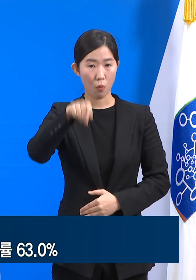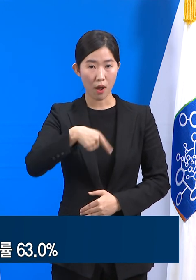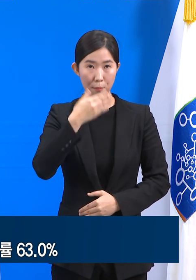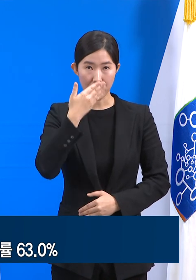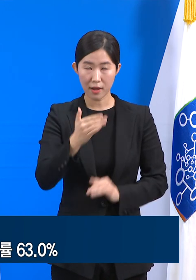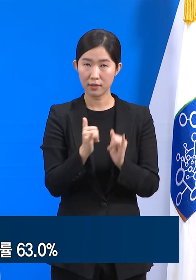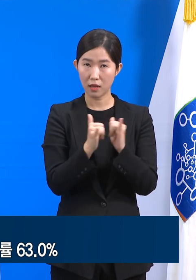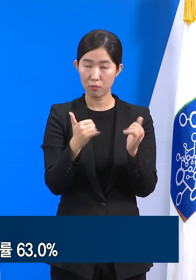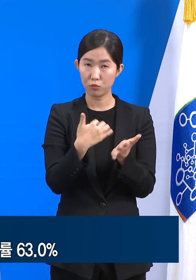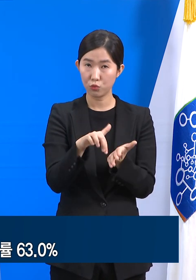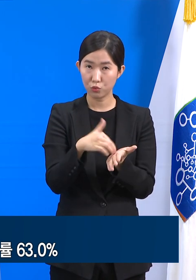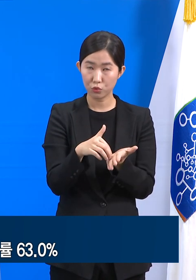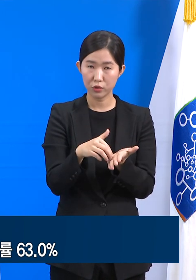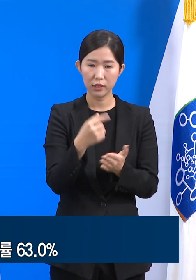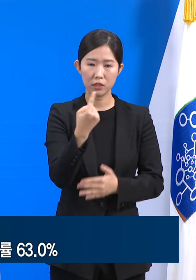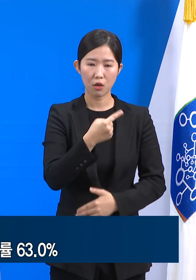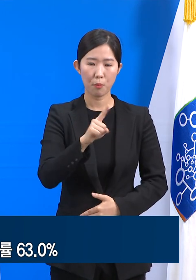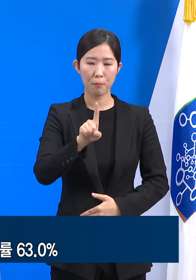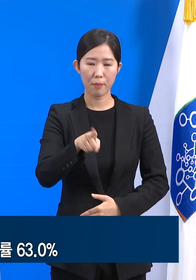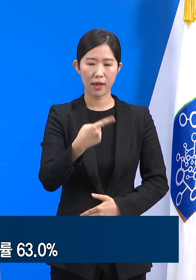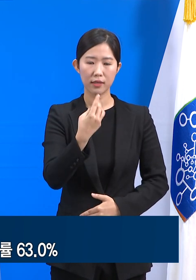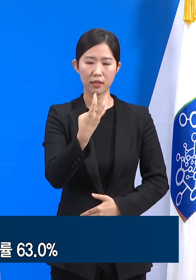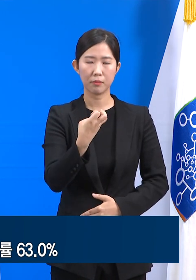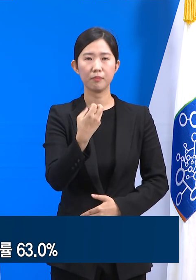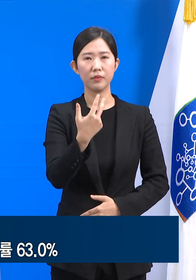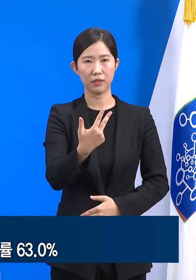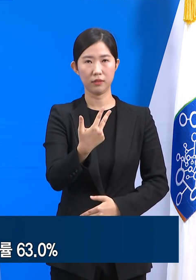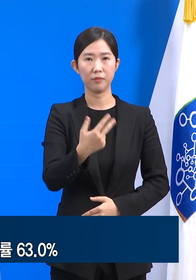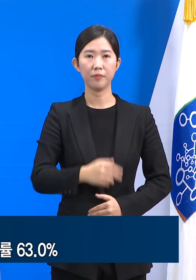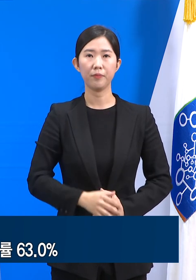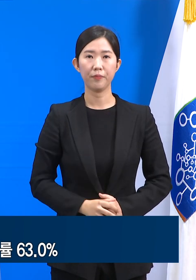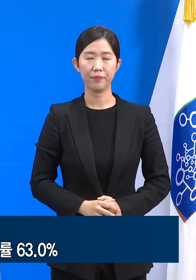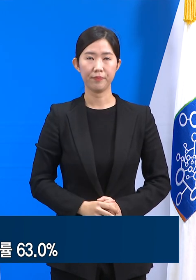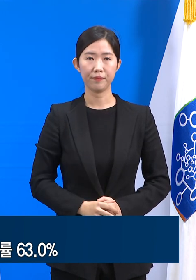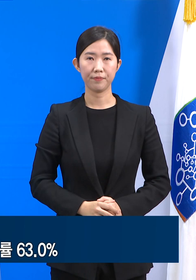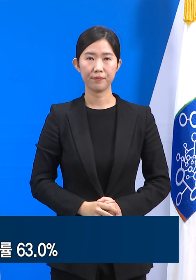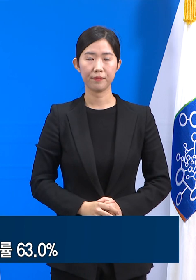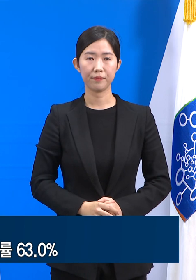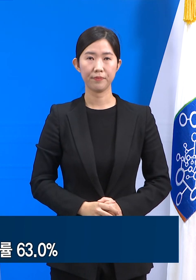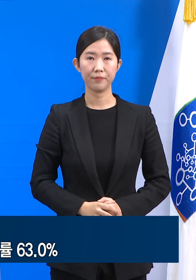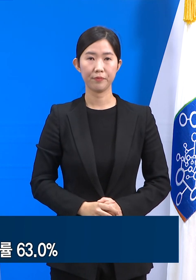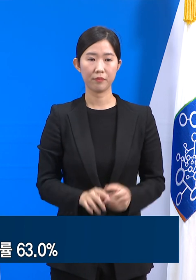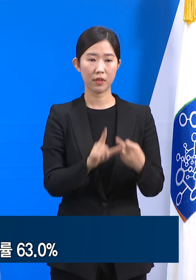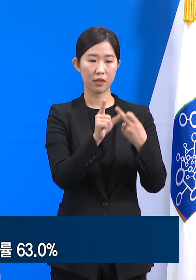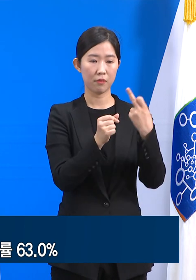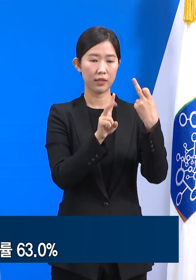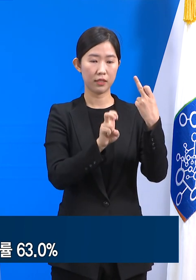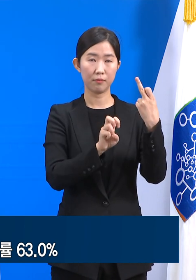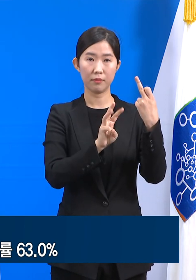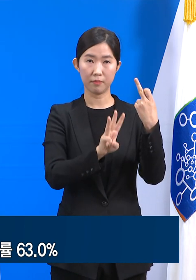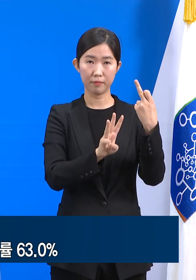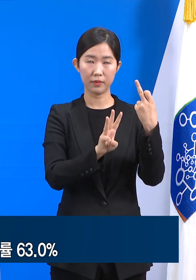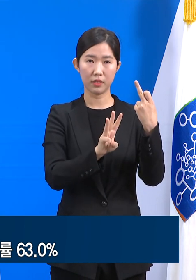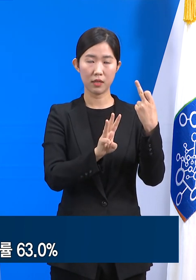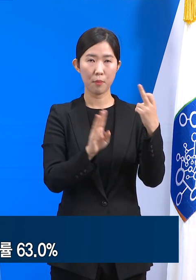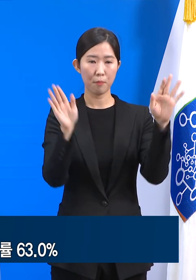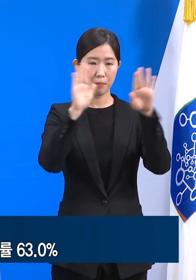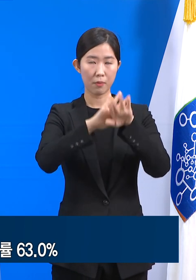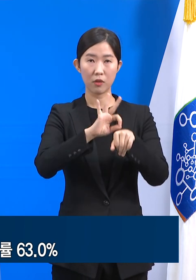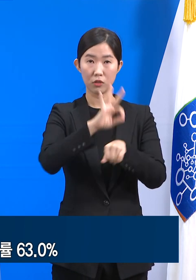인원은 1,137명입니다. 12월 23일 22시 기준